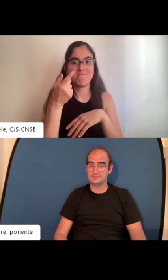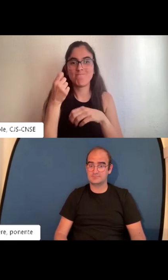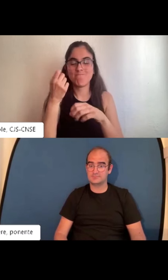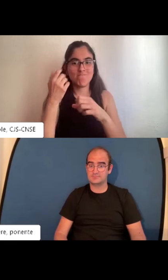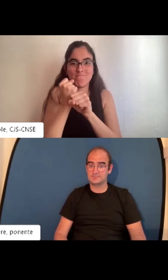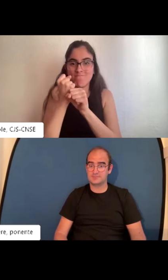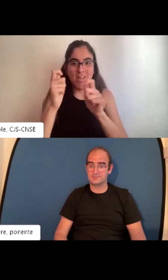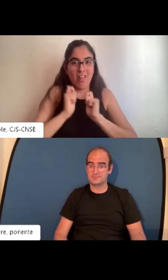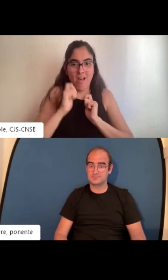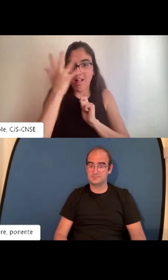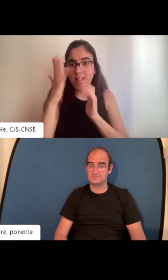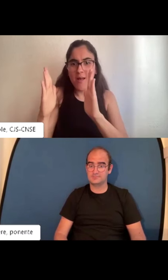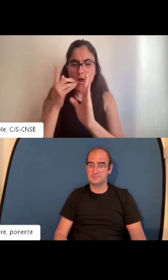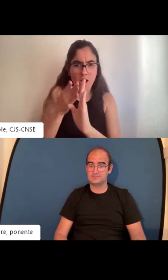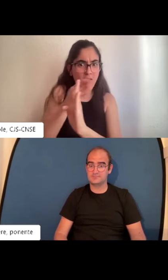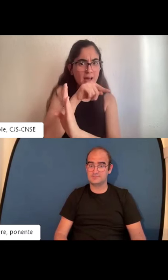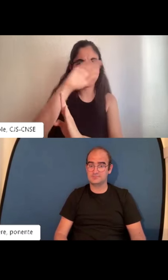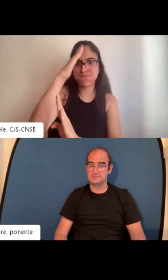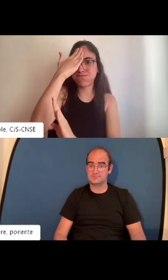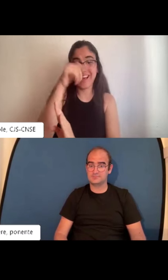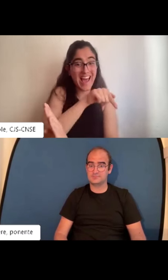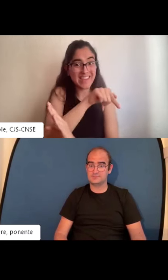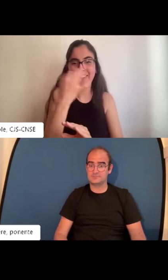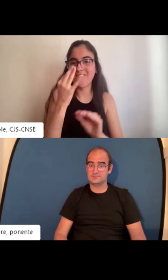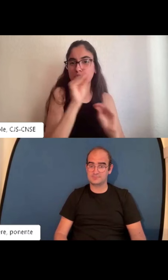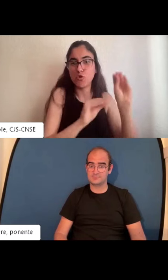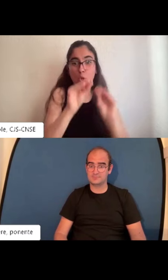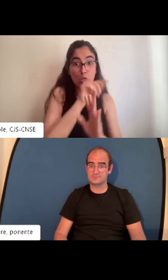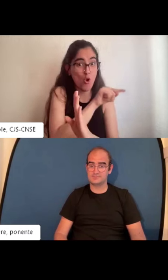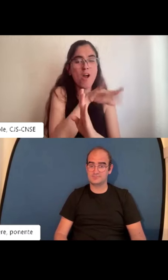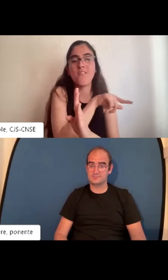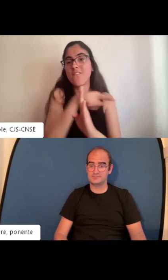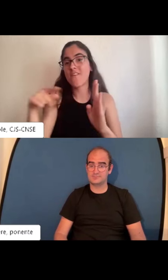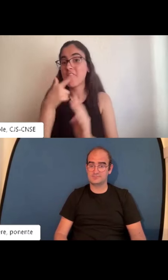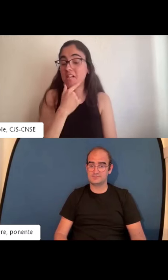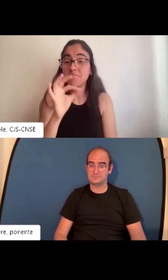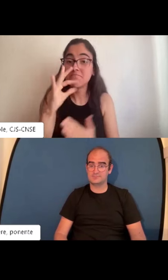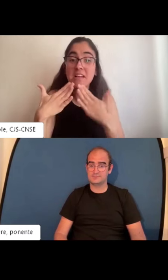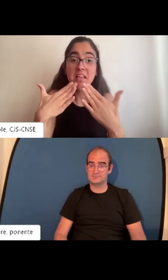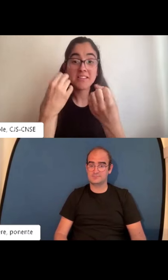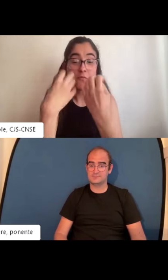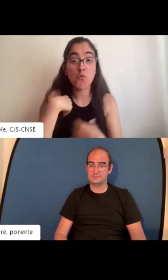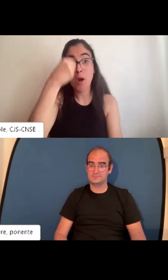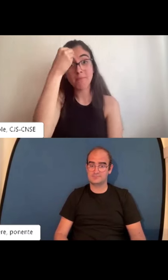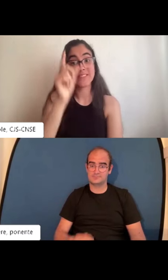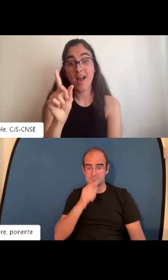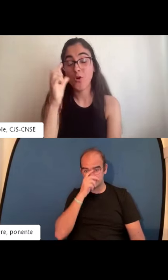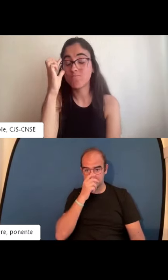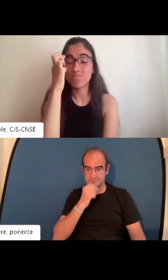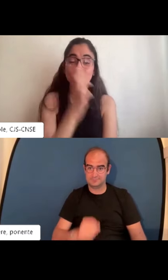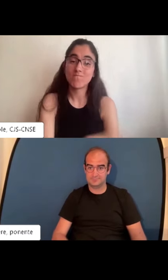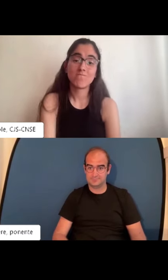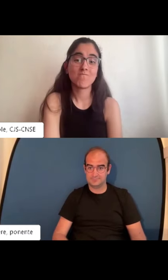En el tema de la educación, es verdad lo que comentas, porque si no recibimos una educación adecuada,